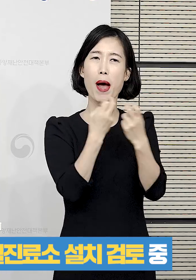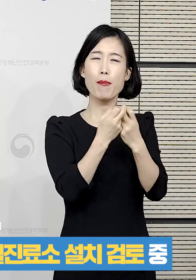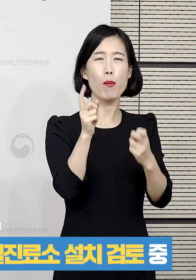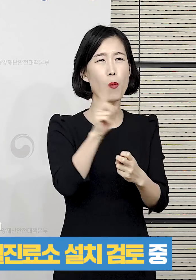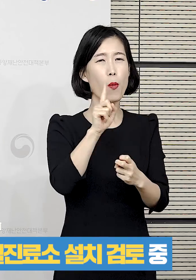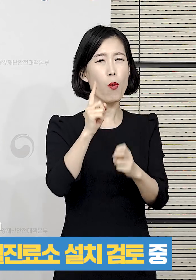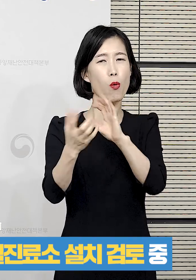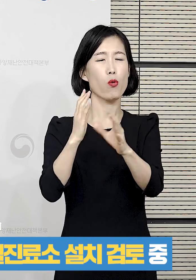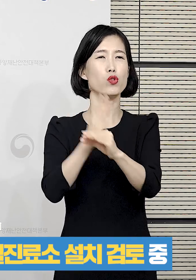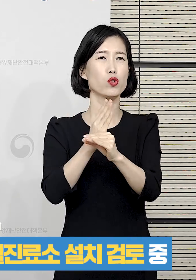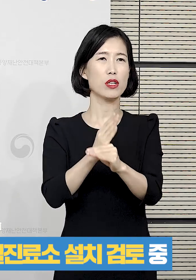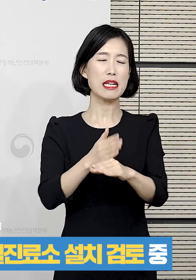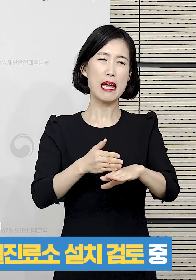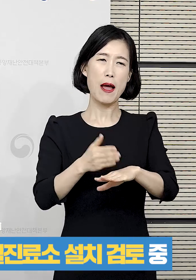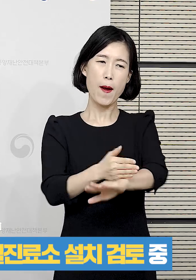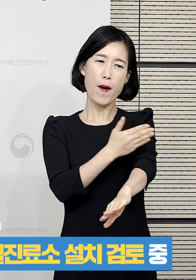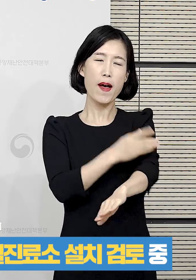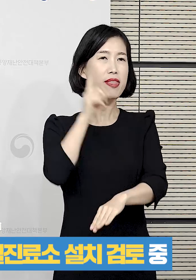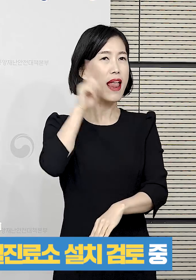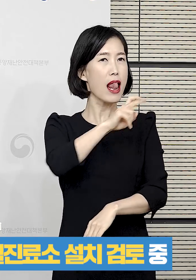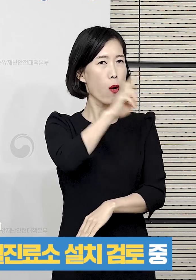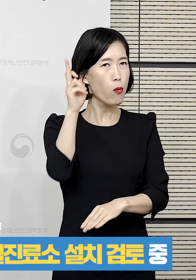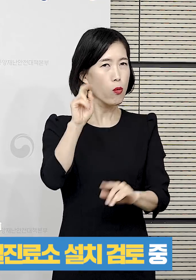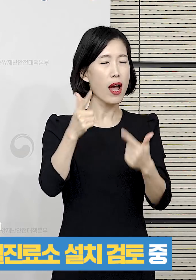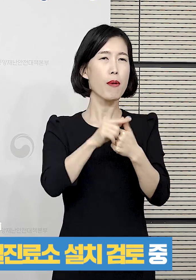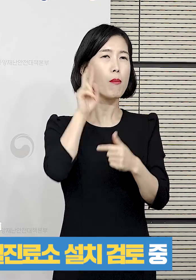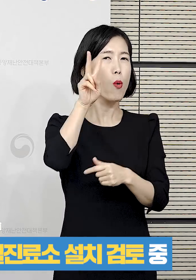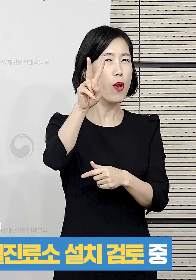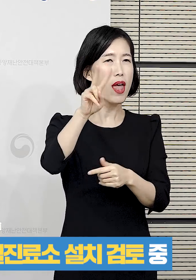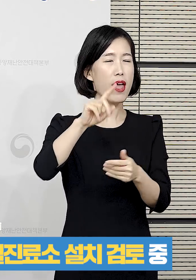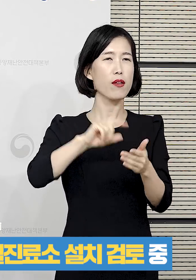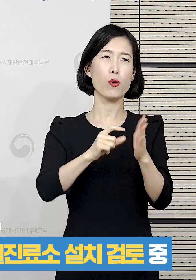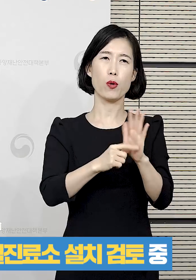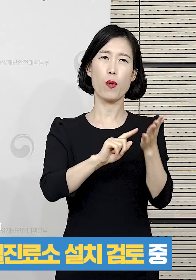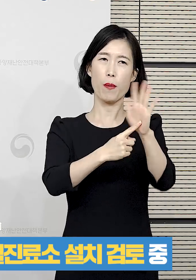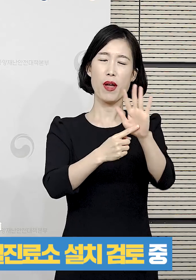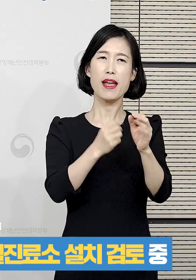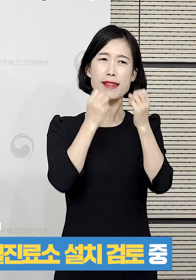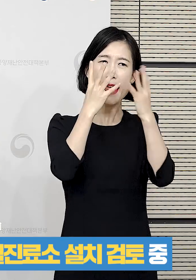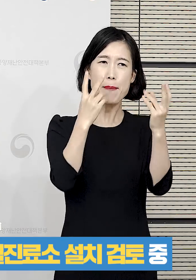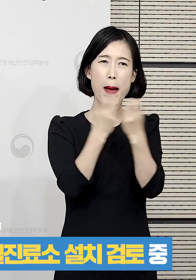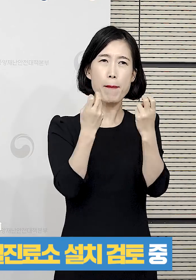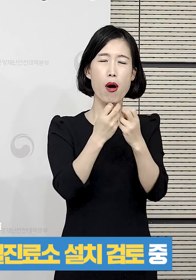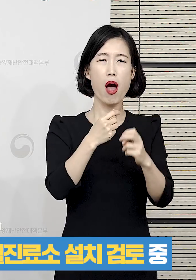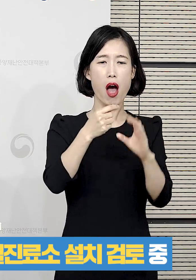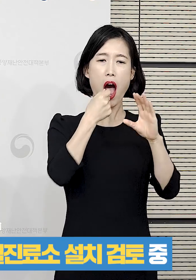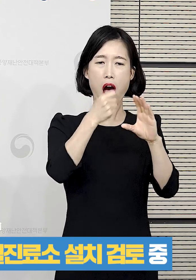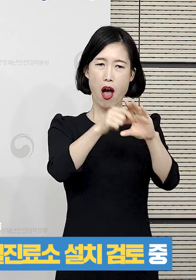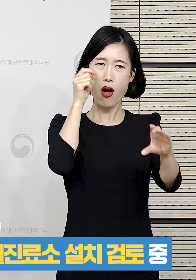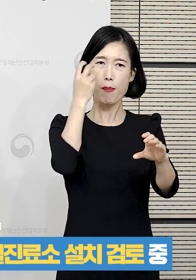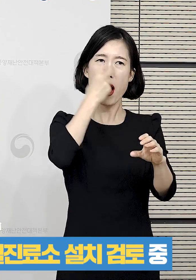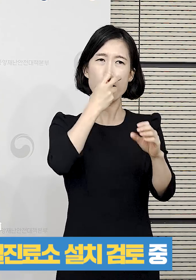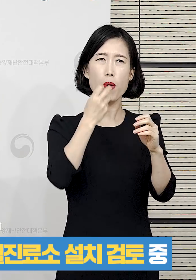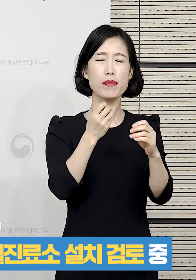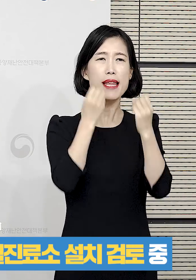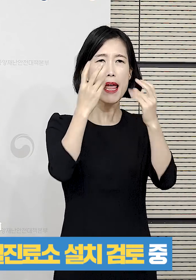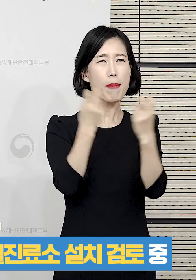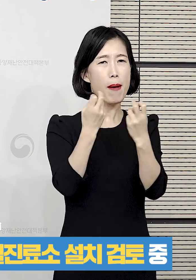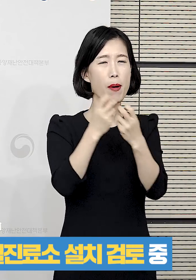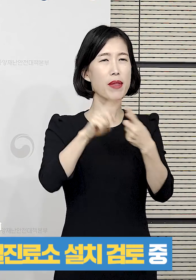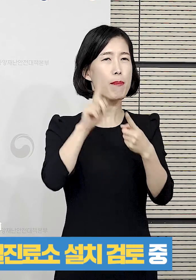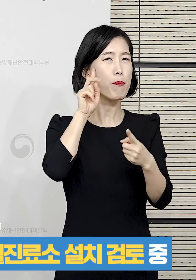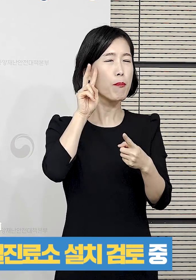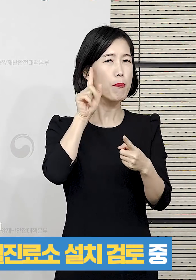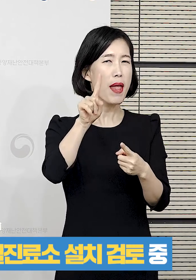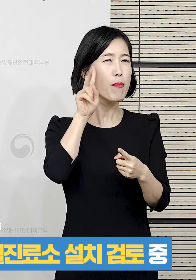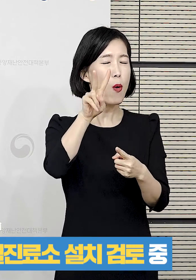있어서 아마 내일 중 또는 늦어도 모레 오전 중에는 이런 좀 새로운 방식의 선별진료소를 설치 운영할 수 있게